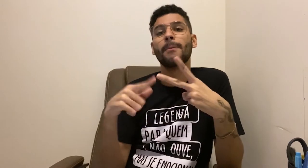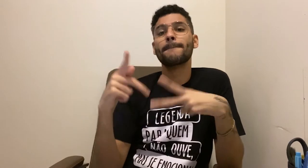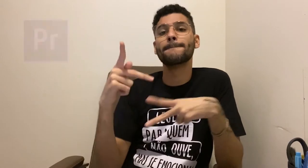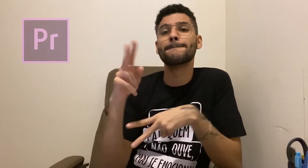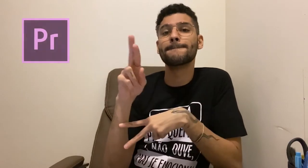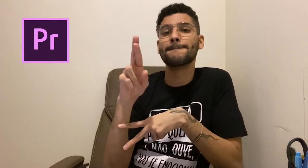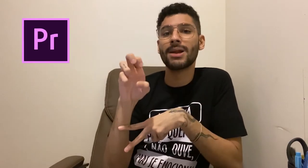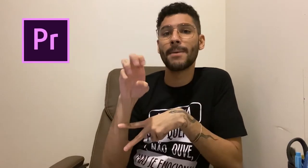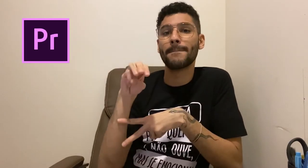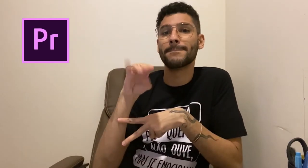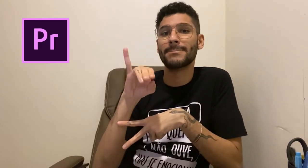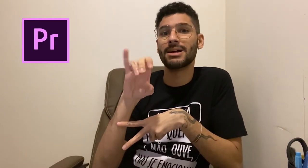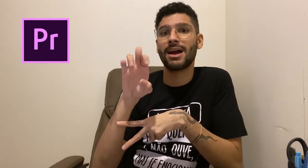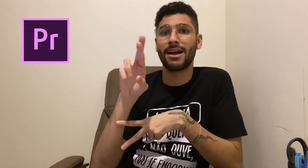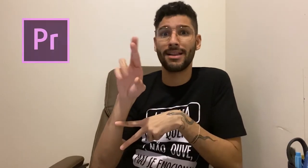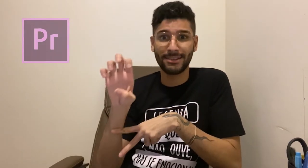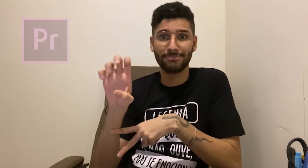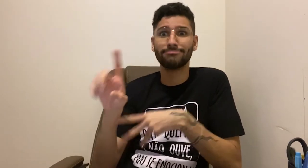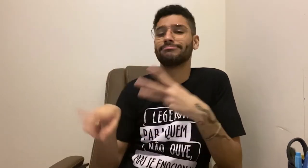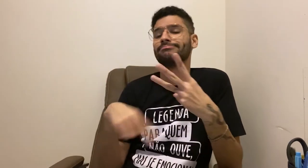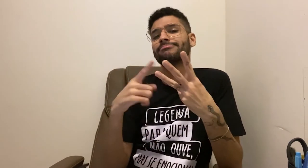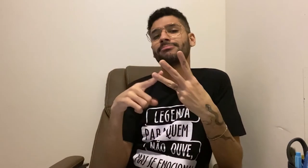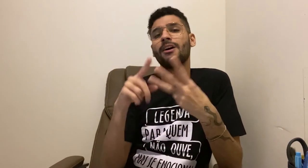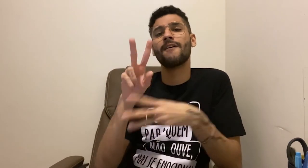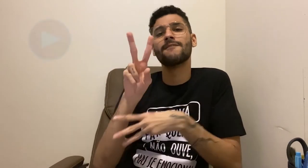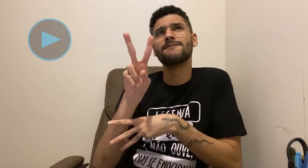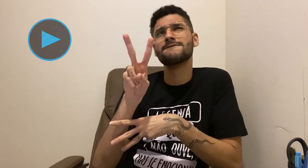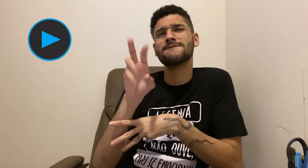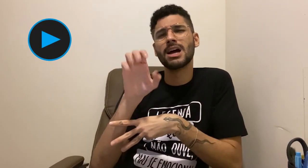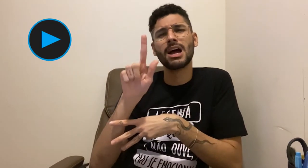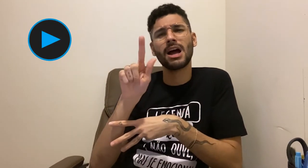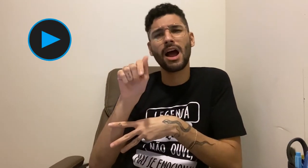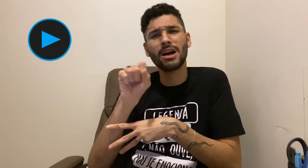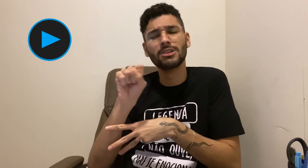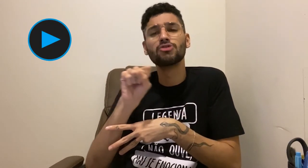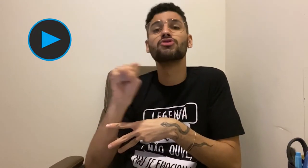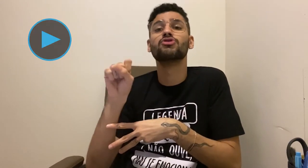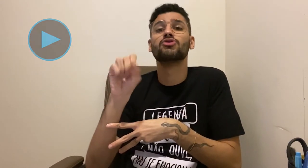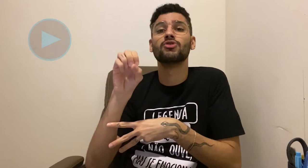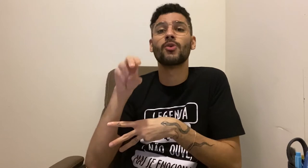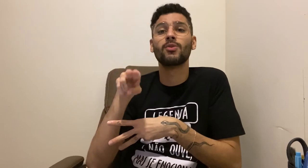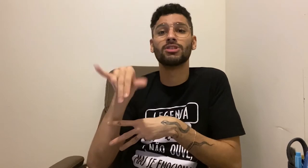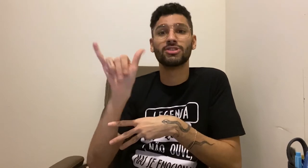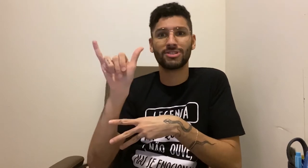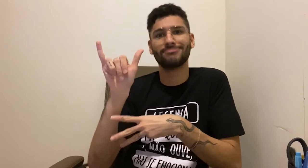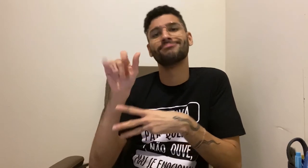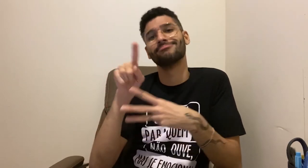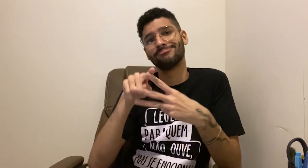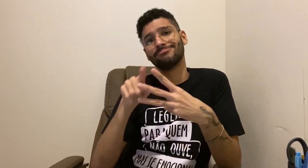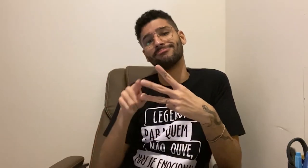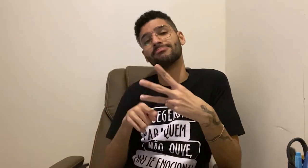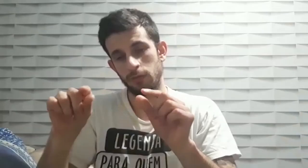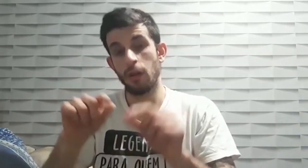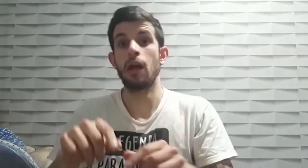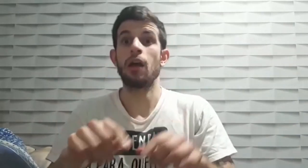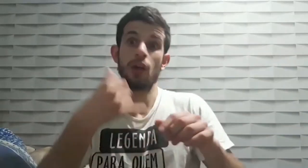Final Cut o segundo é o Premiere e o terceiro é o Vegas Sony Andrei